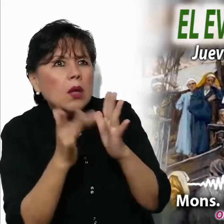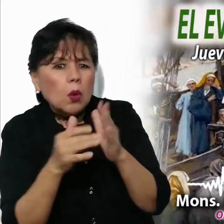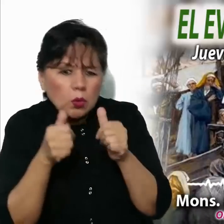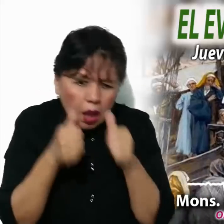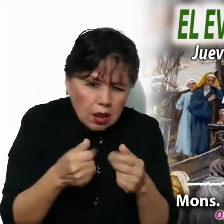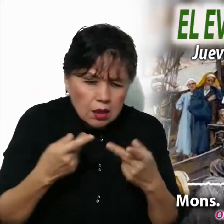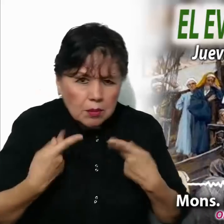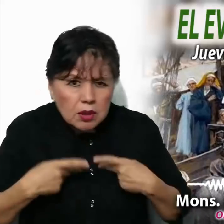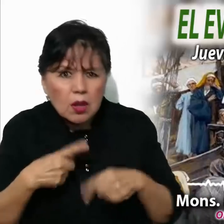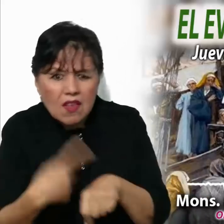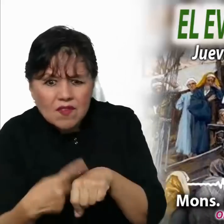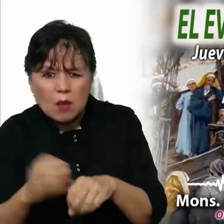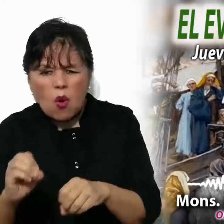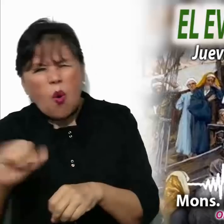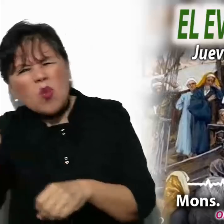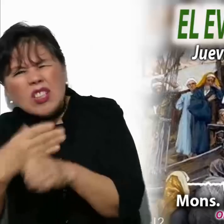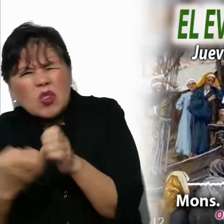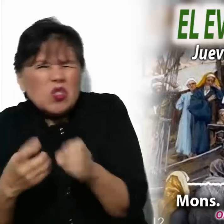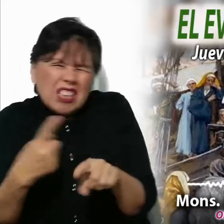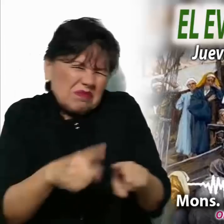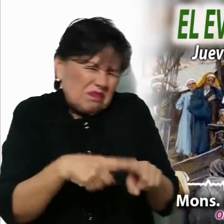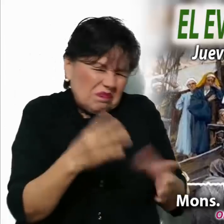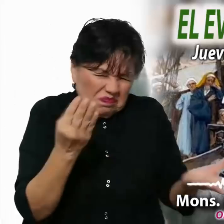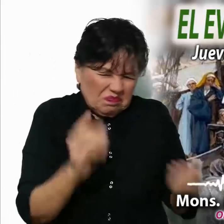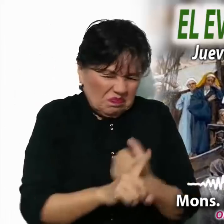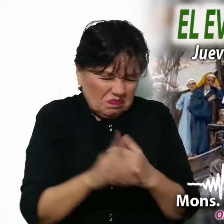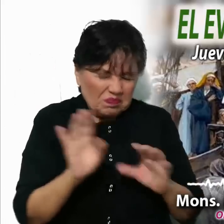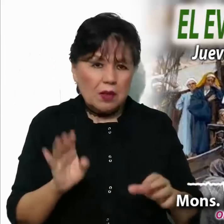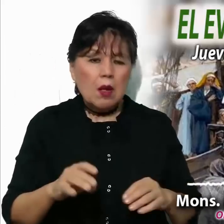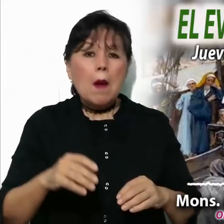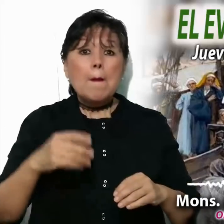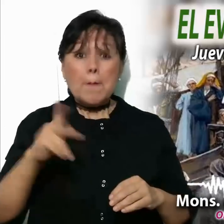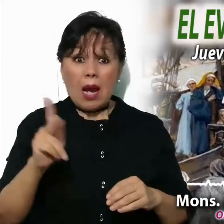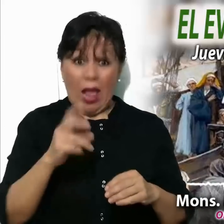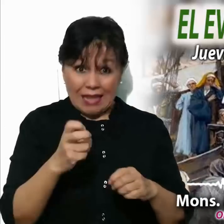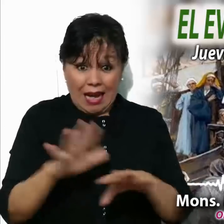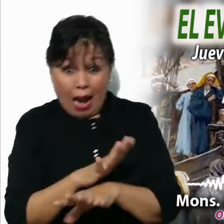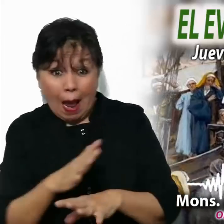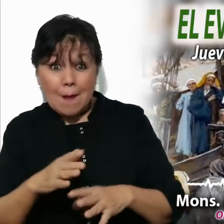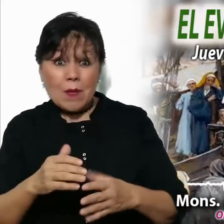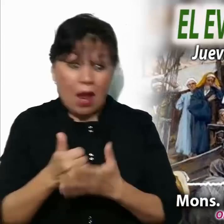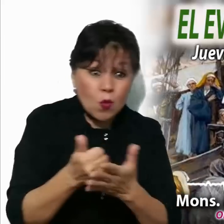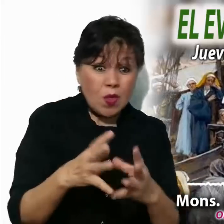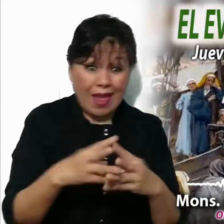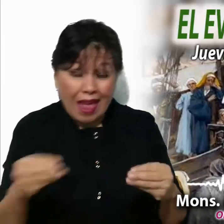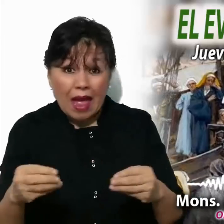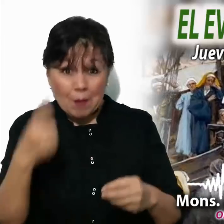padecían algún mal. Pero aún no es un verdadero proceso de conversión.